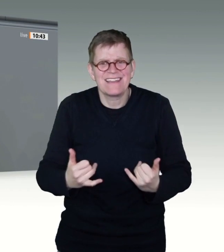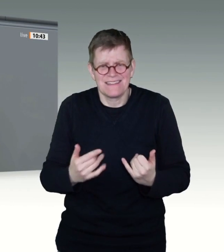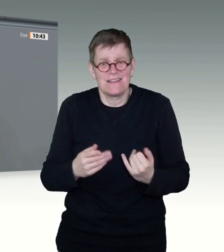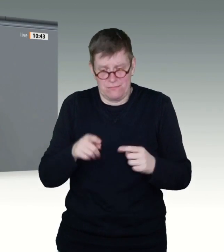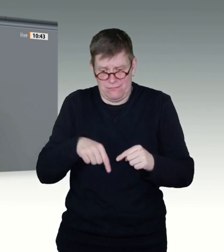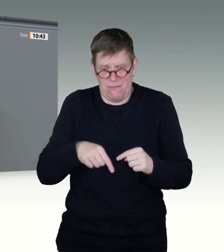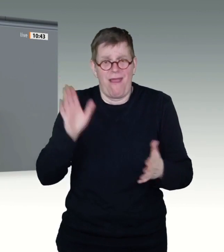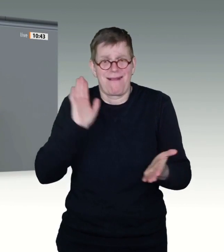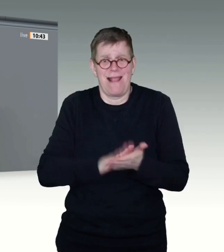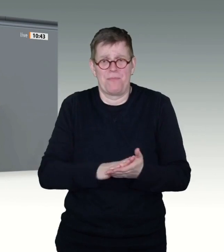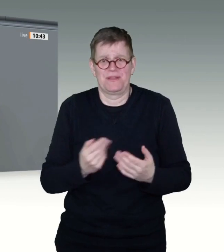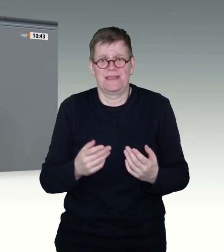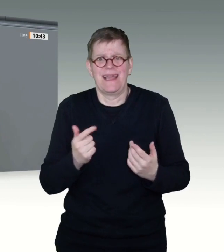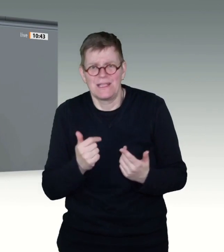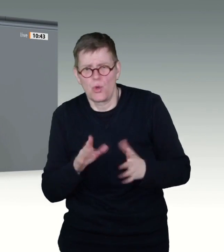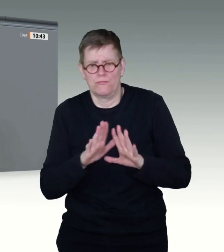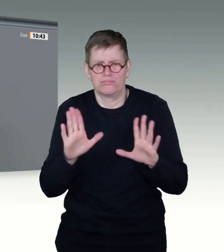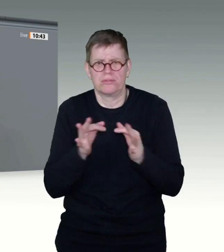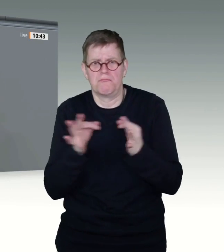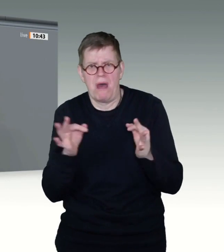Wir lehnen den Antrag ab. Vielen Dank für die Aufmerksamkeit.